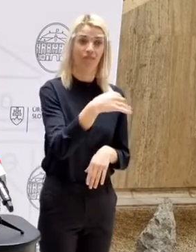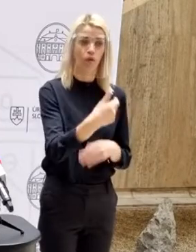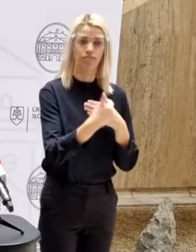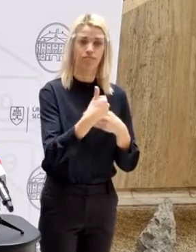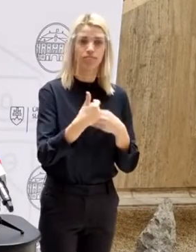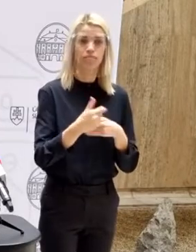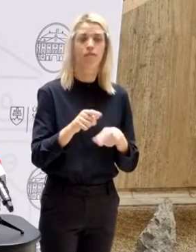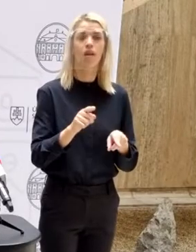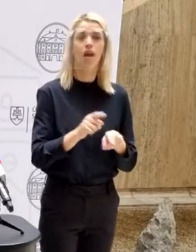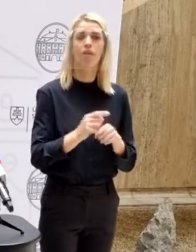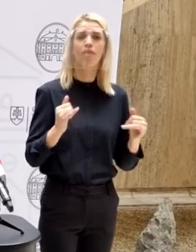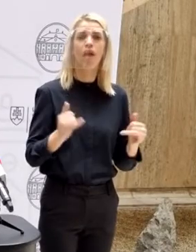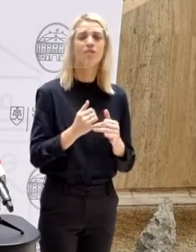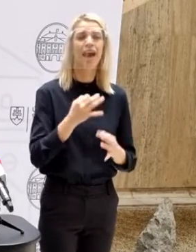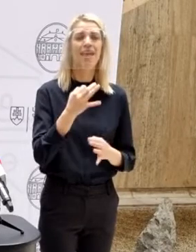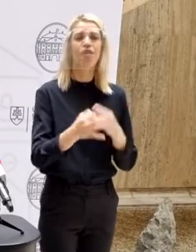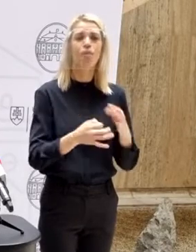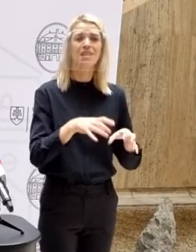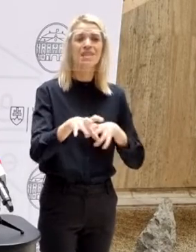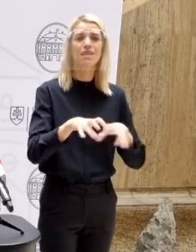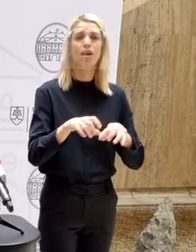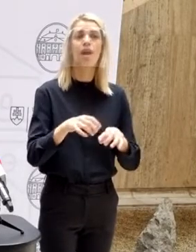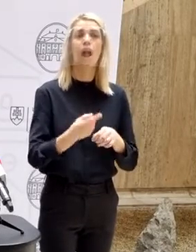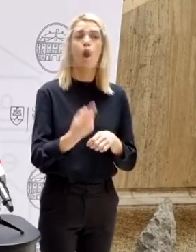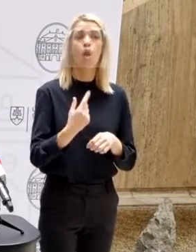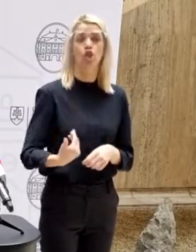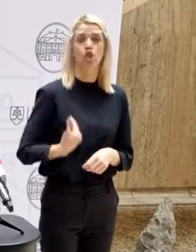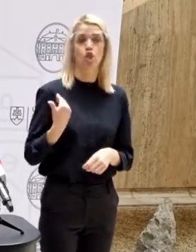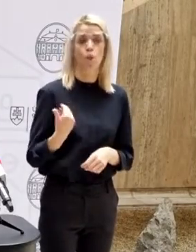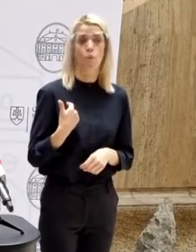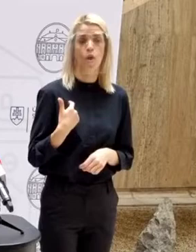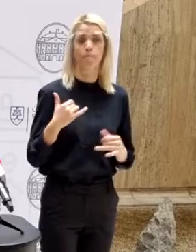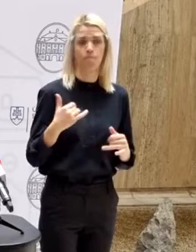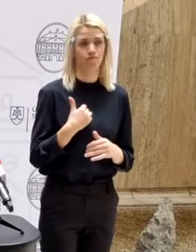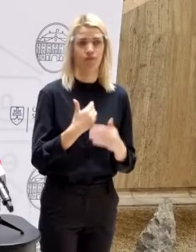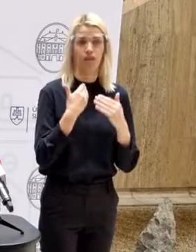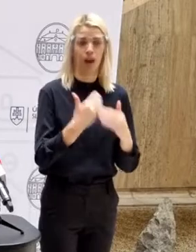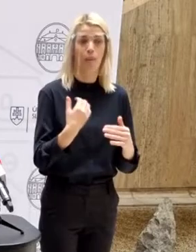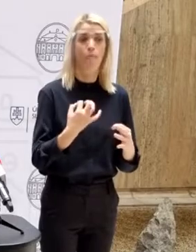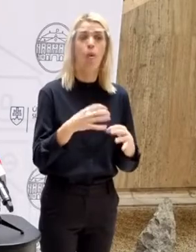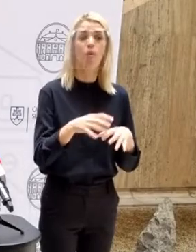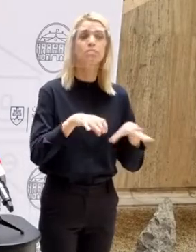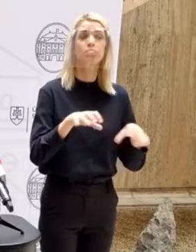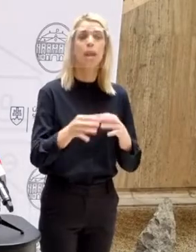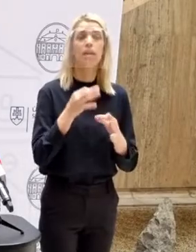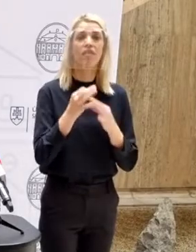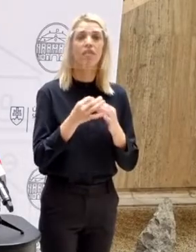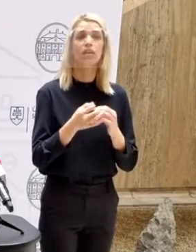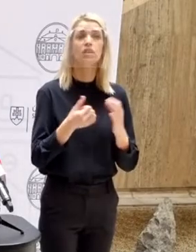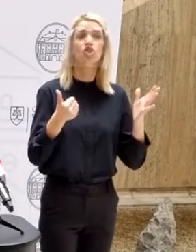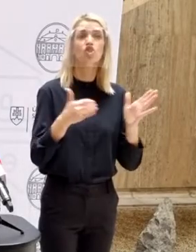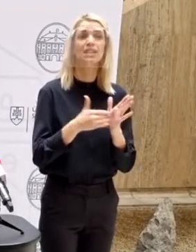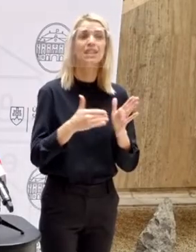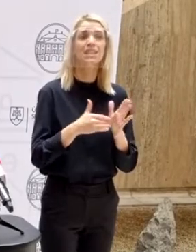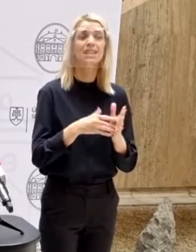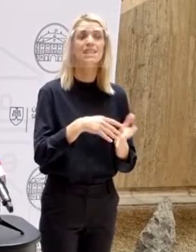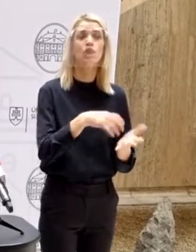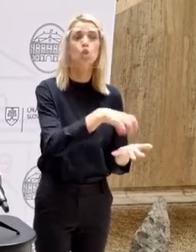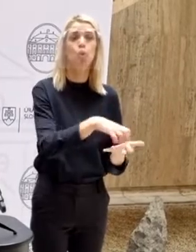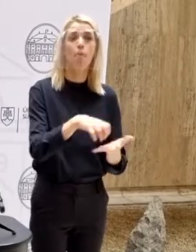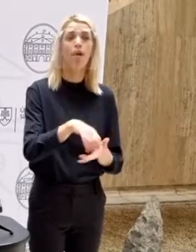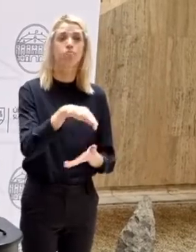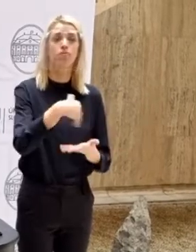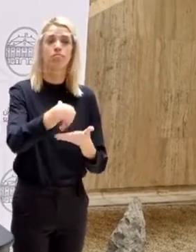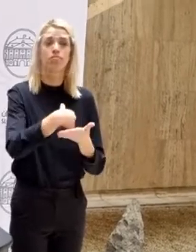aká obrovská masa informácií sa zbiera od škôl, za čo jem veľmi pekne ďakujem, pretože zbierame informácie zo 6 tisíc subjektov, ktoré sú